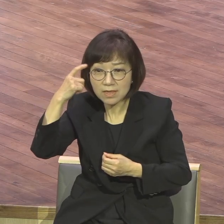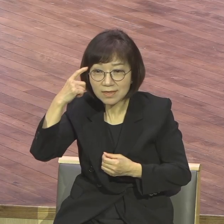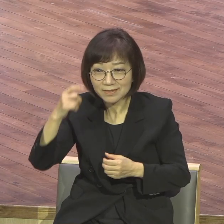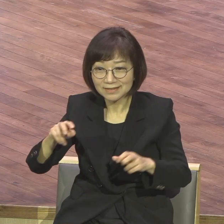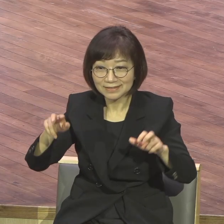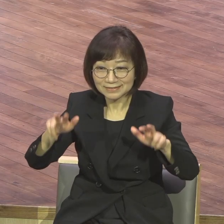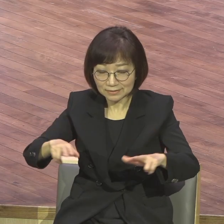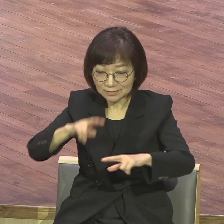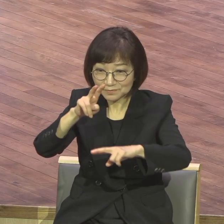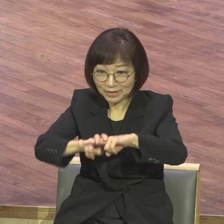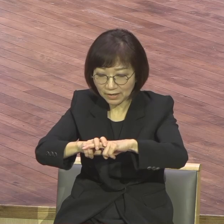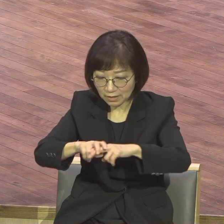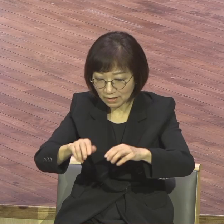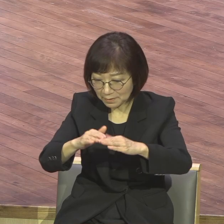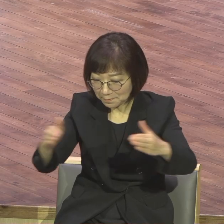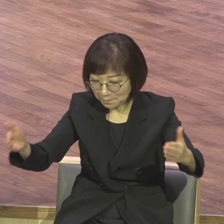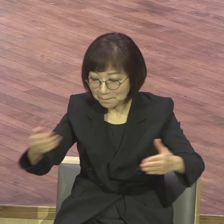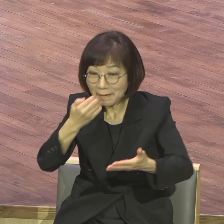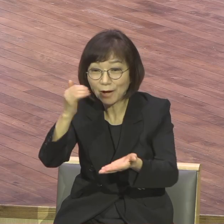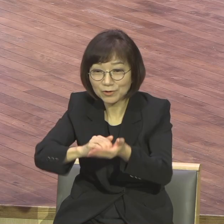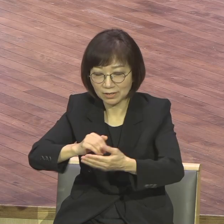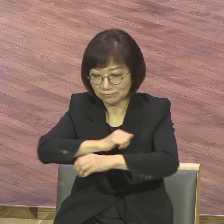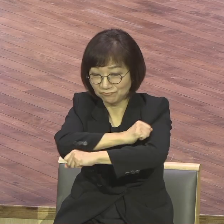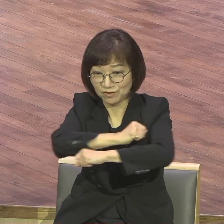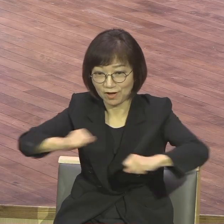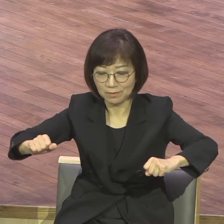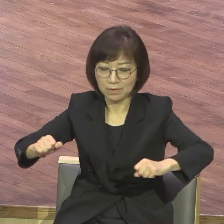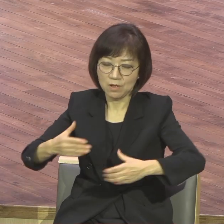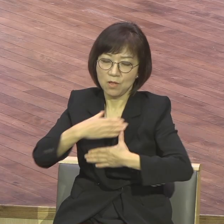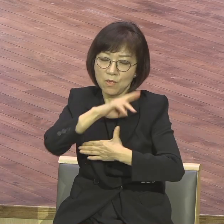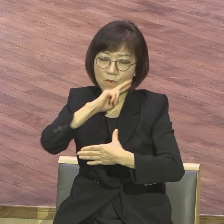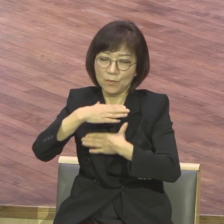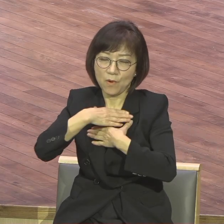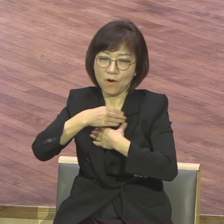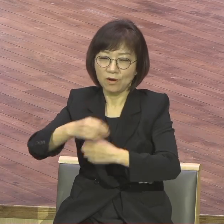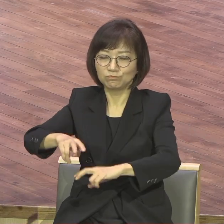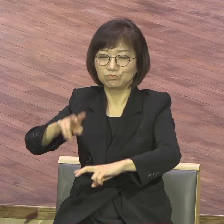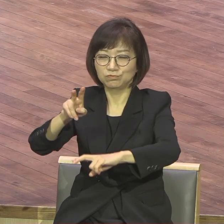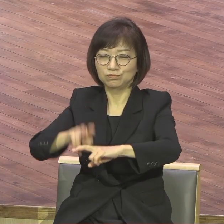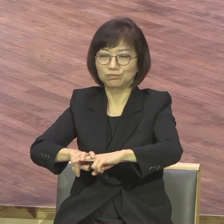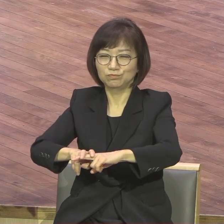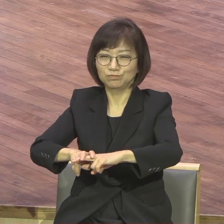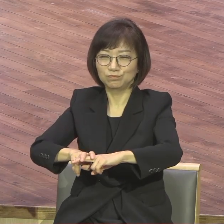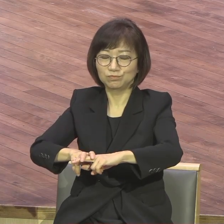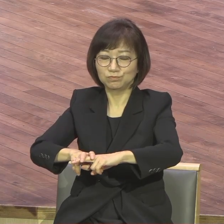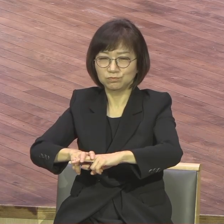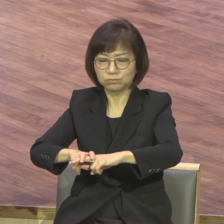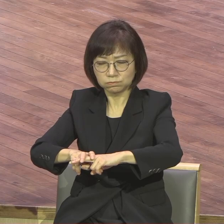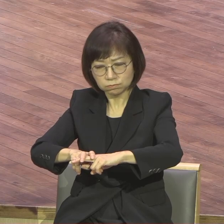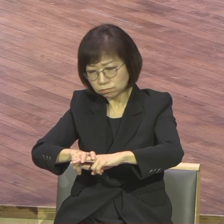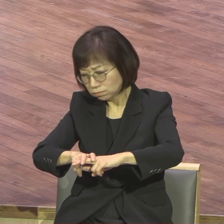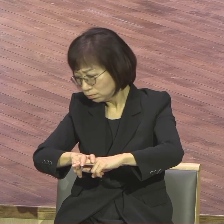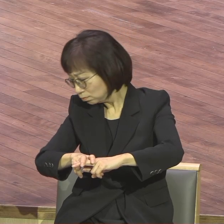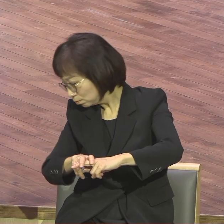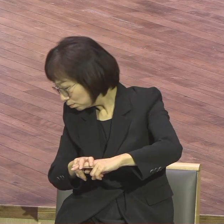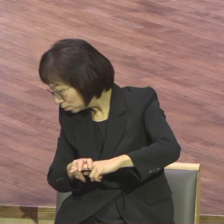널찍한 바위가 이 바위와 같은 뭔가 존재가